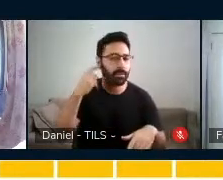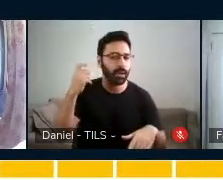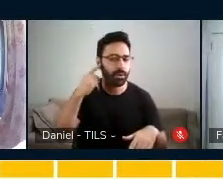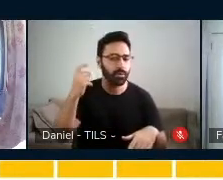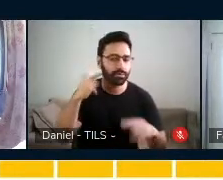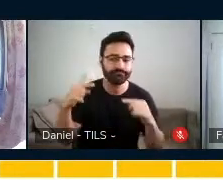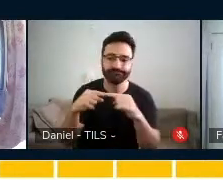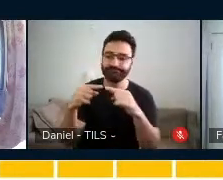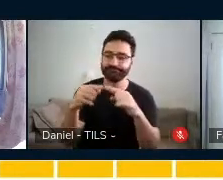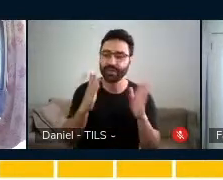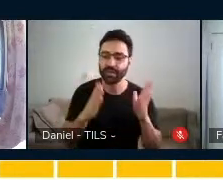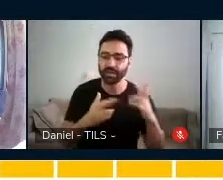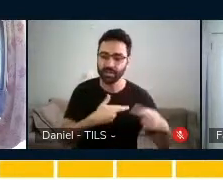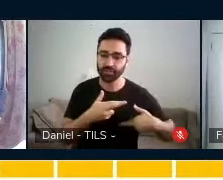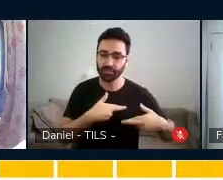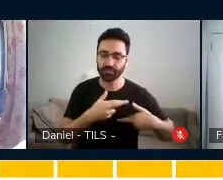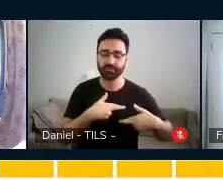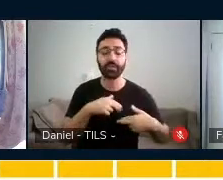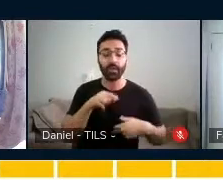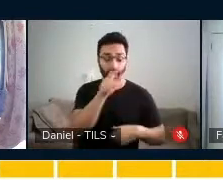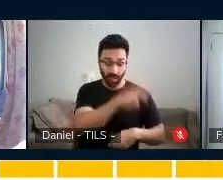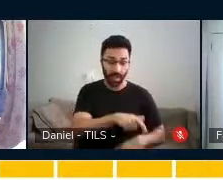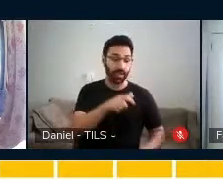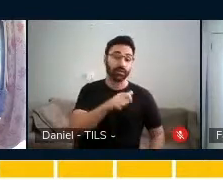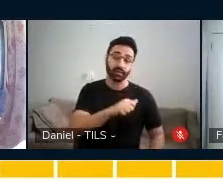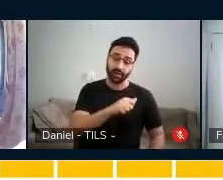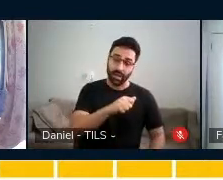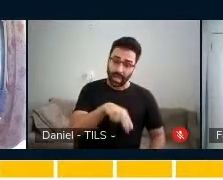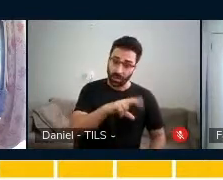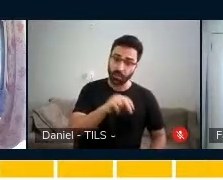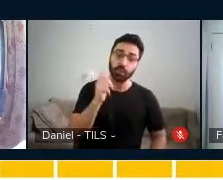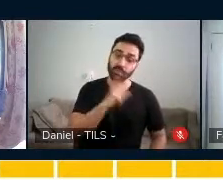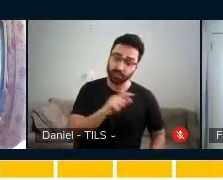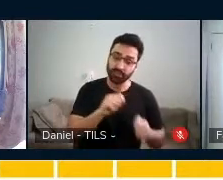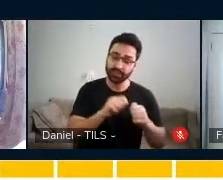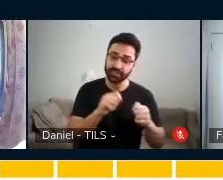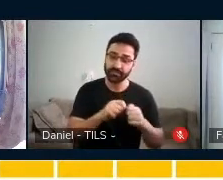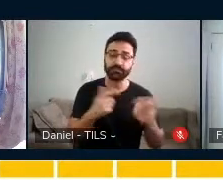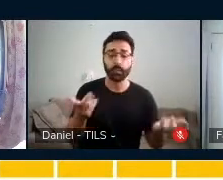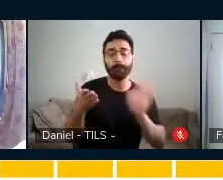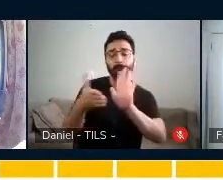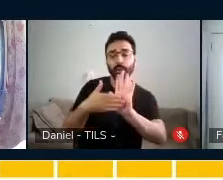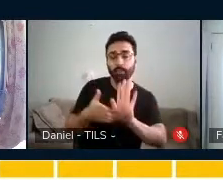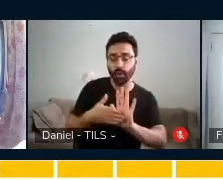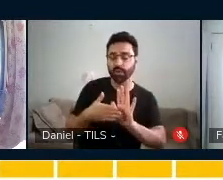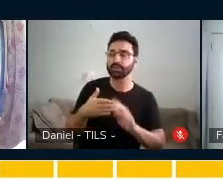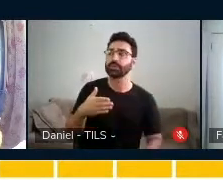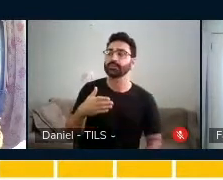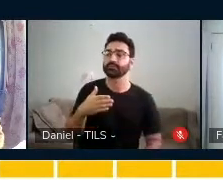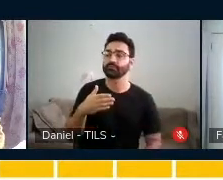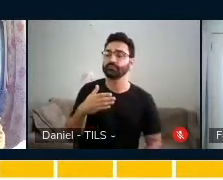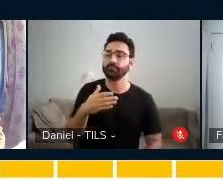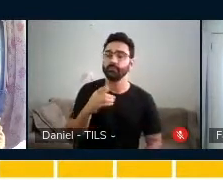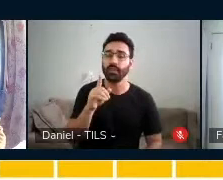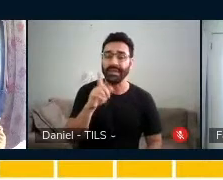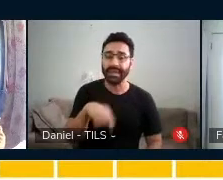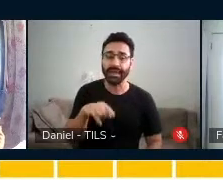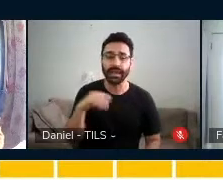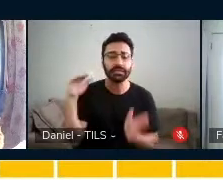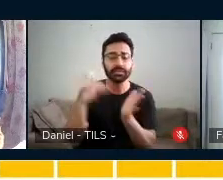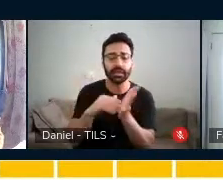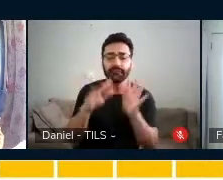assim ela fez. A professora, a proposta inicial da professora era que ao final do ano